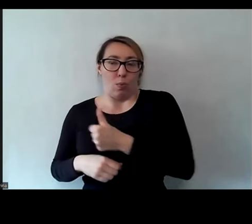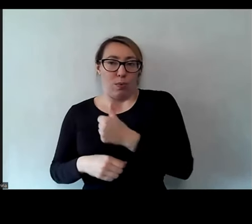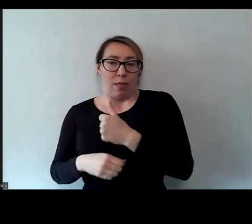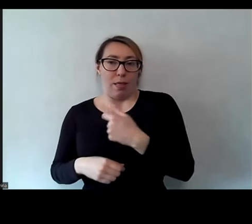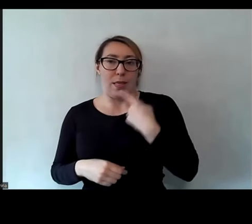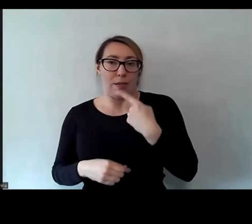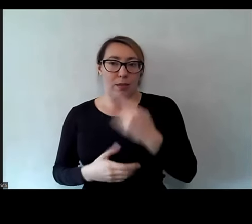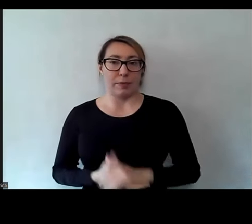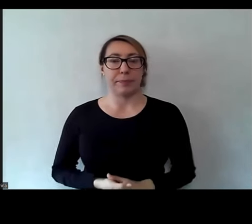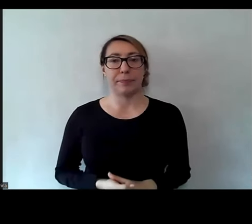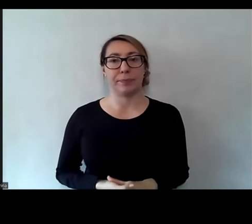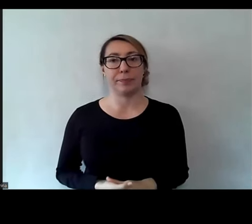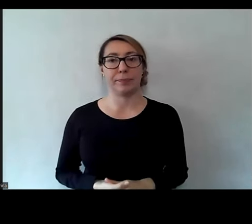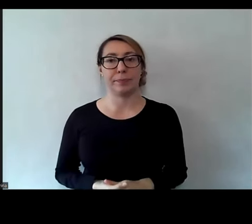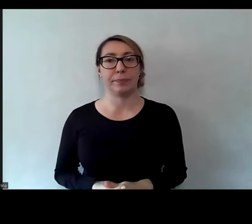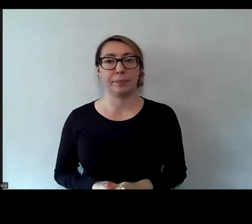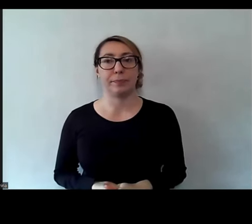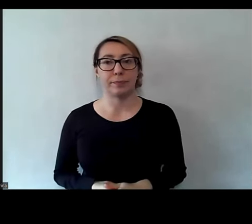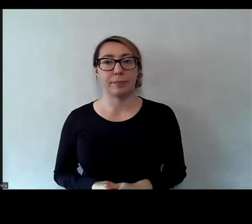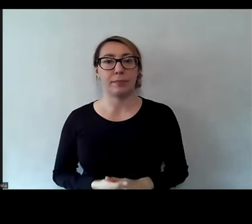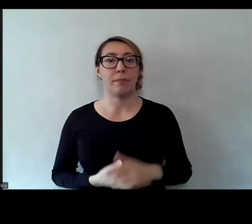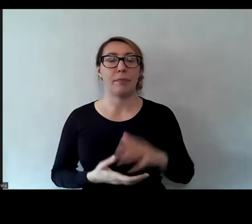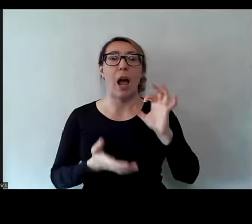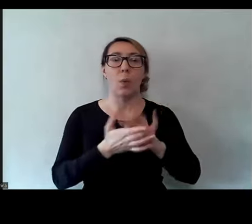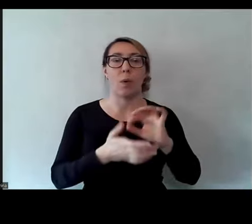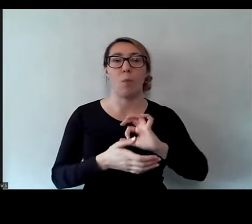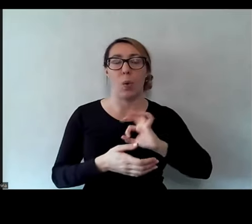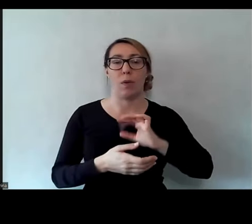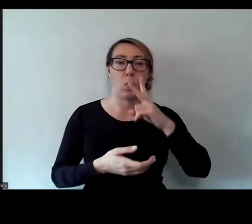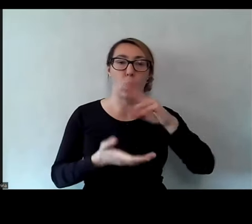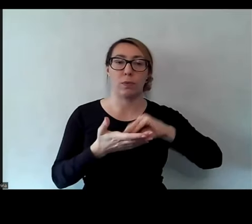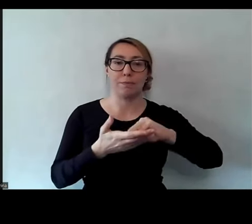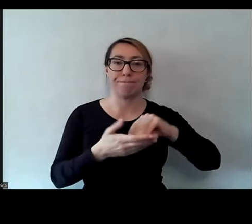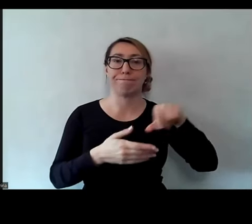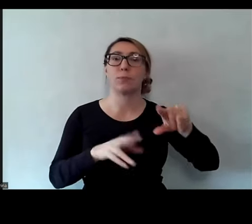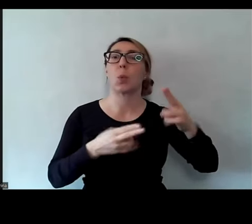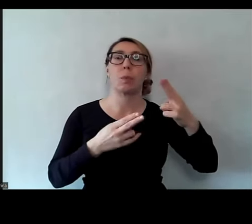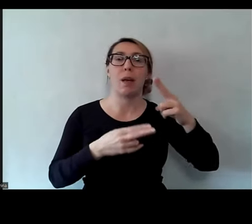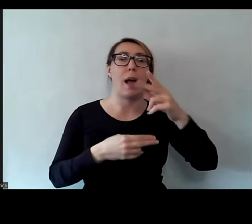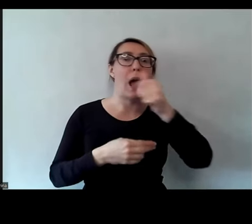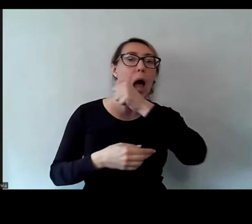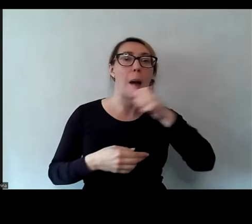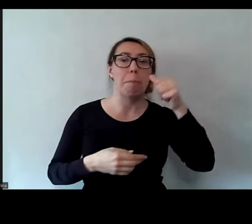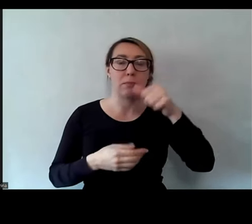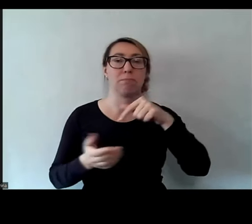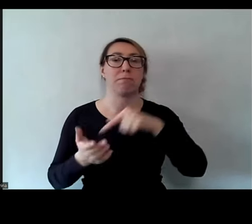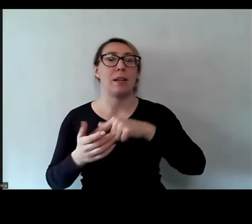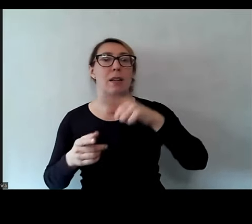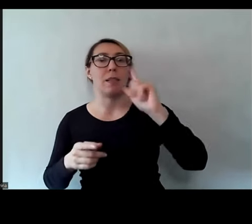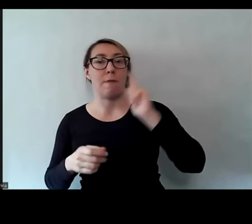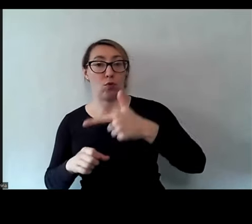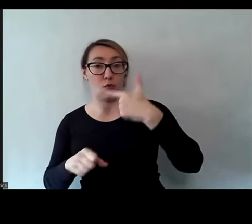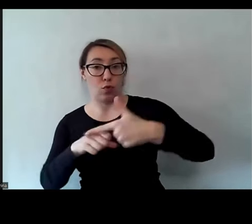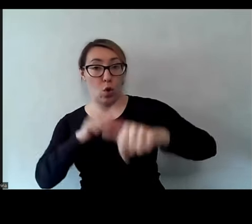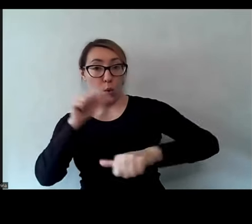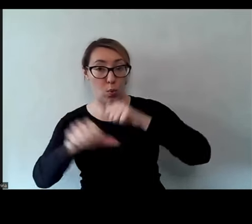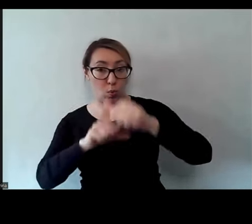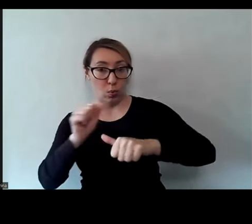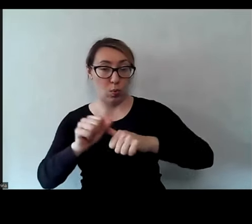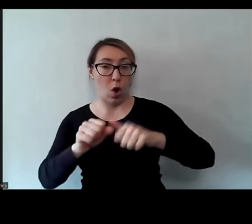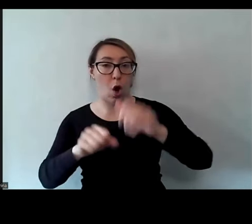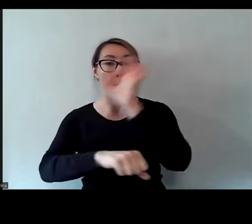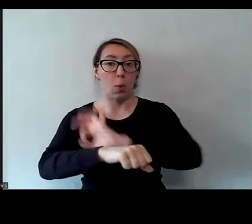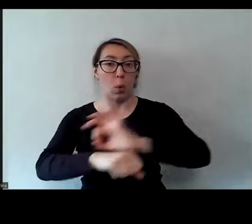Ja powiem Wam takie doświadczenie właśnie z Amazona, jak w 2020 roku rozpoczynaliśmy projekt